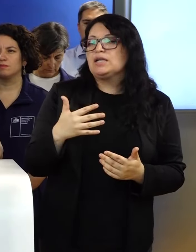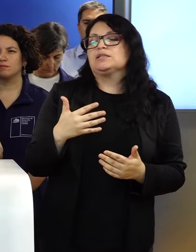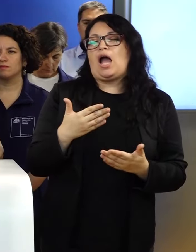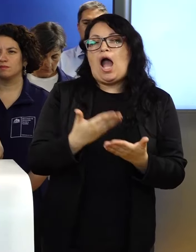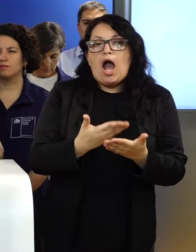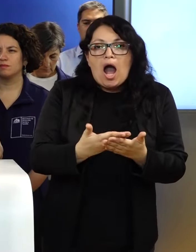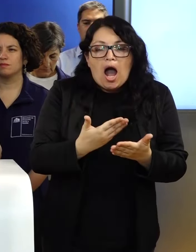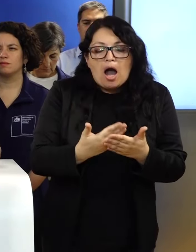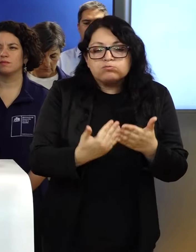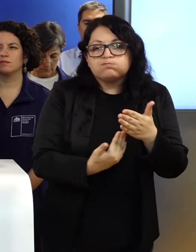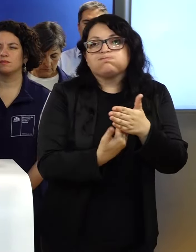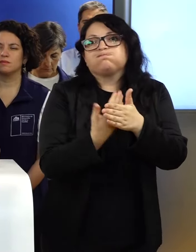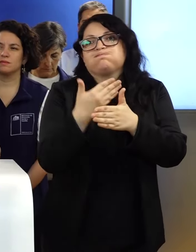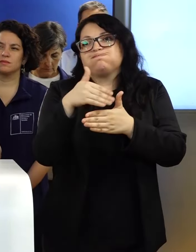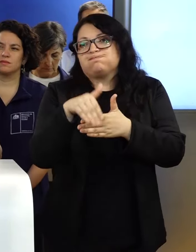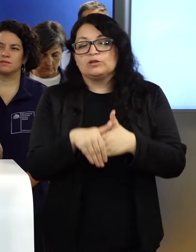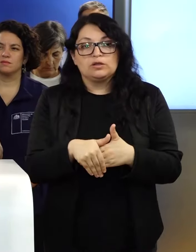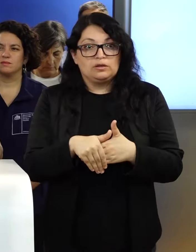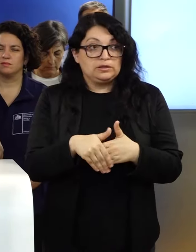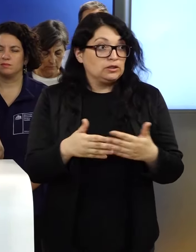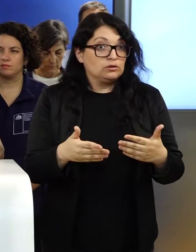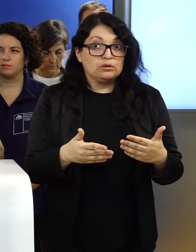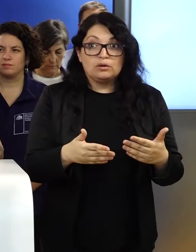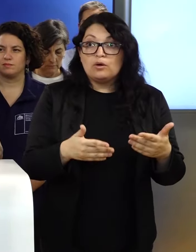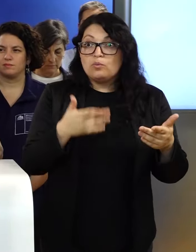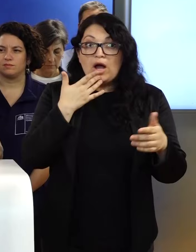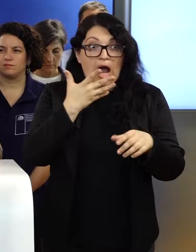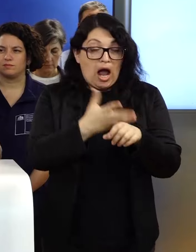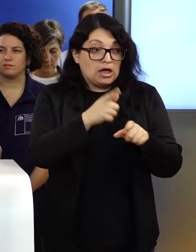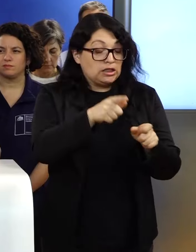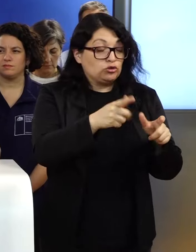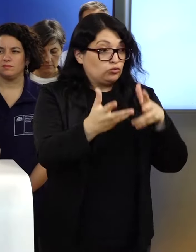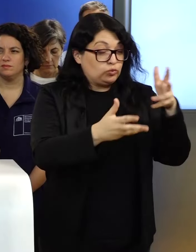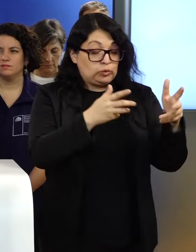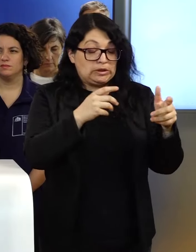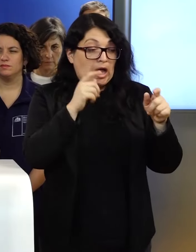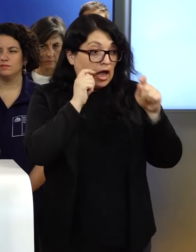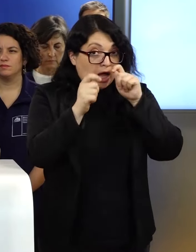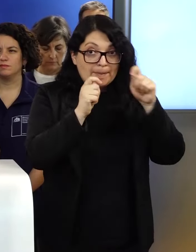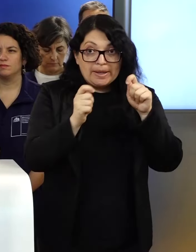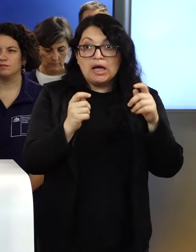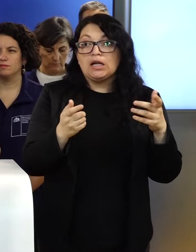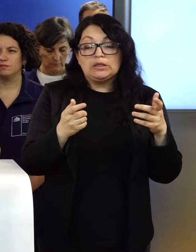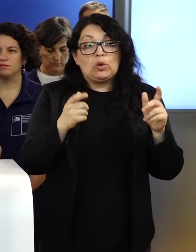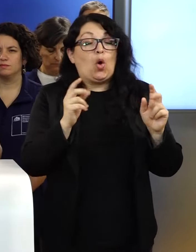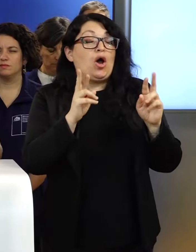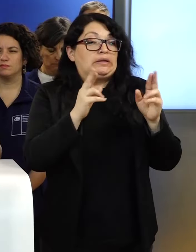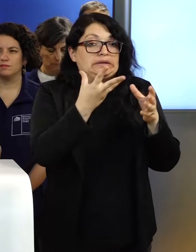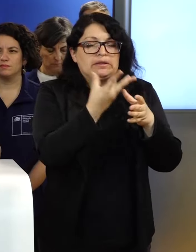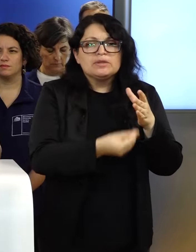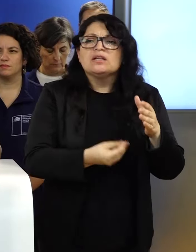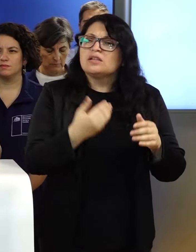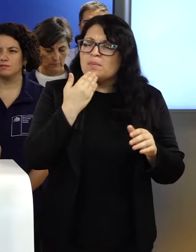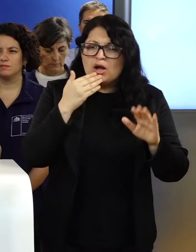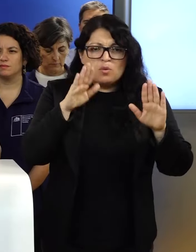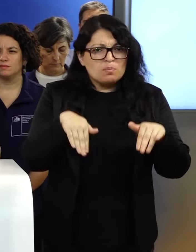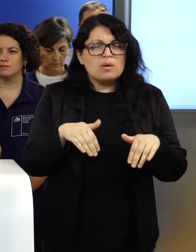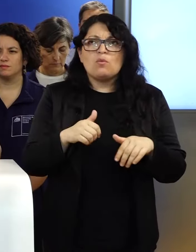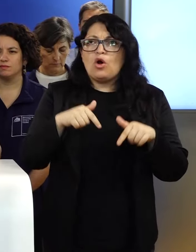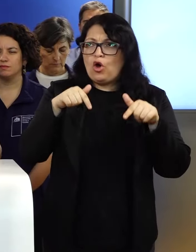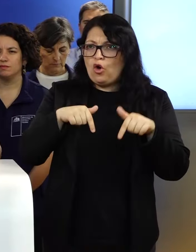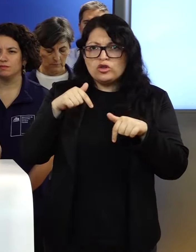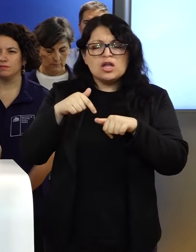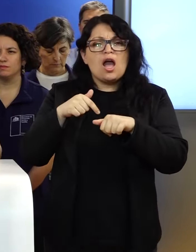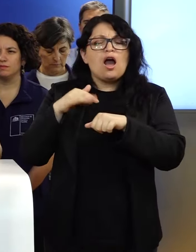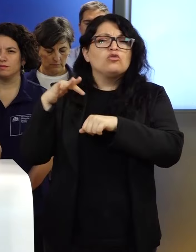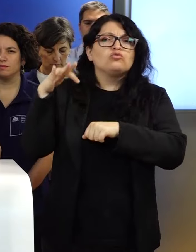para tratar de cerrar estos frentes que tenemos riesgosos. Están previstos los mismos medios aéreos del día de